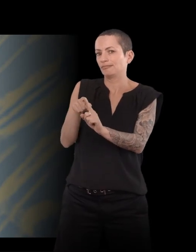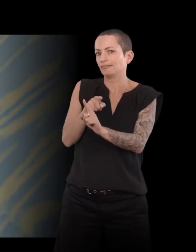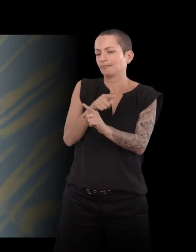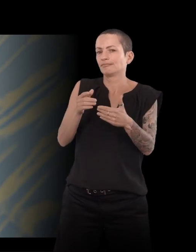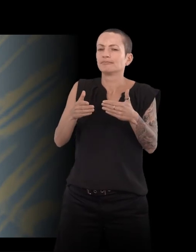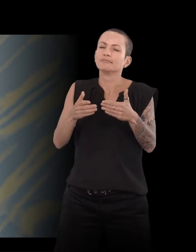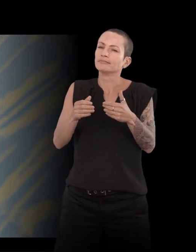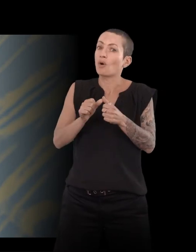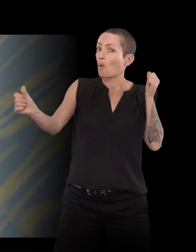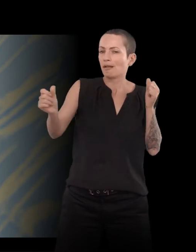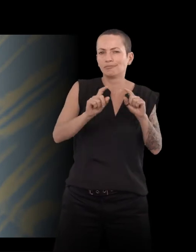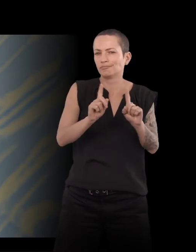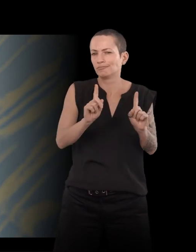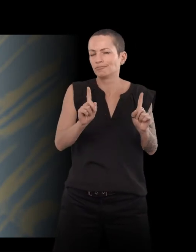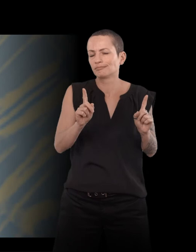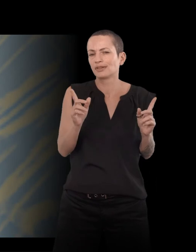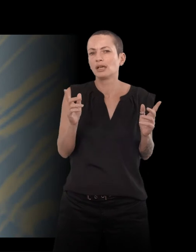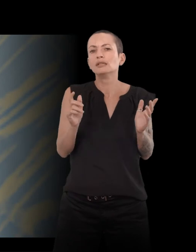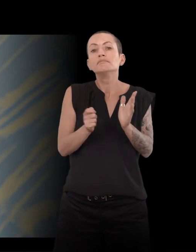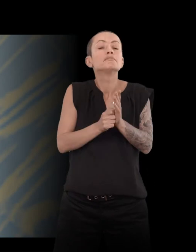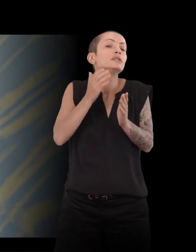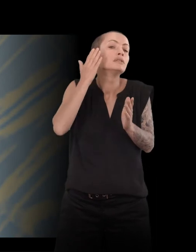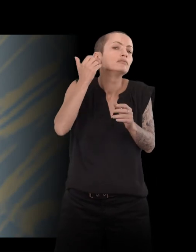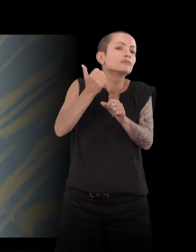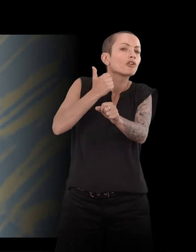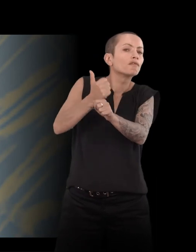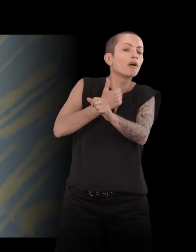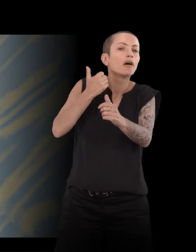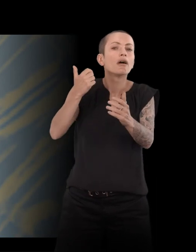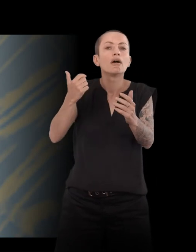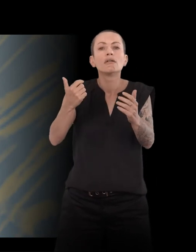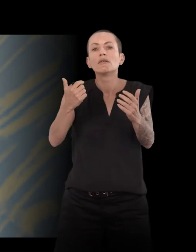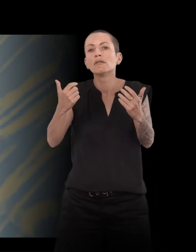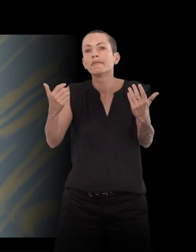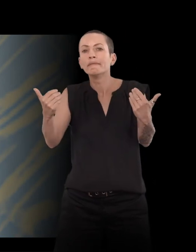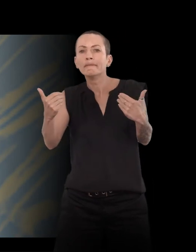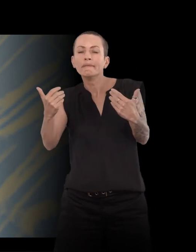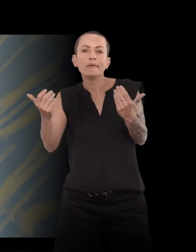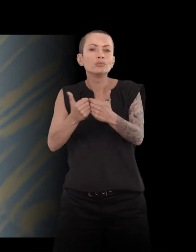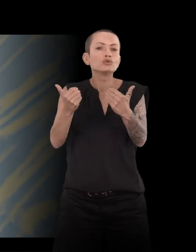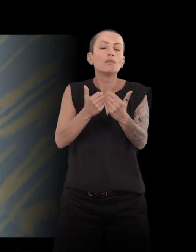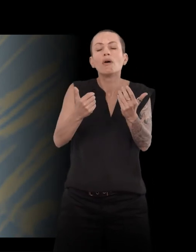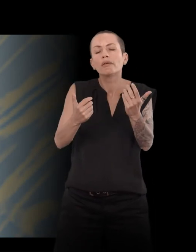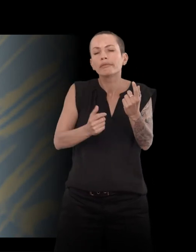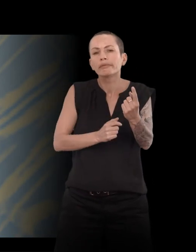Et si on me demande à chaque fois qu'il une rencontre dans votre bouquin, alors on veut absolument me reconnaître dans tel personnage, etc.